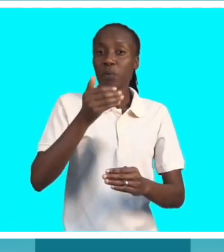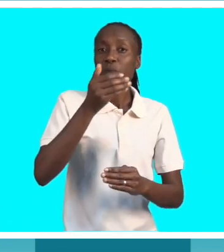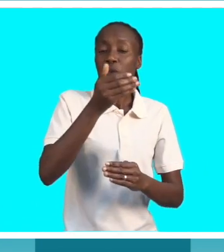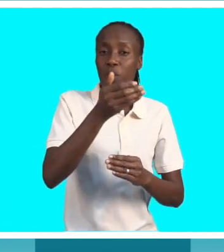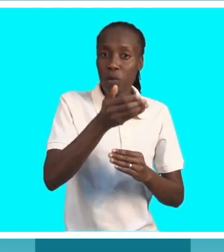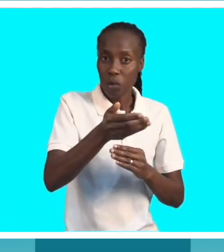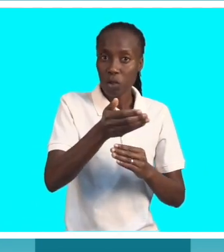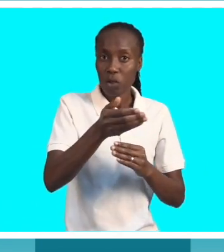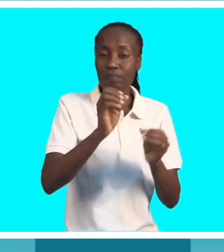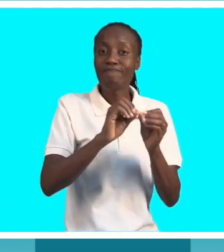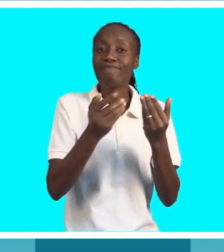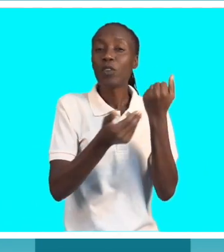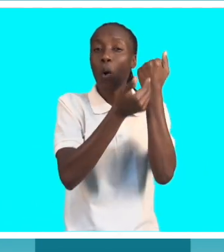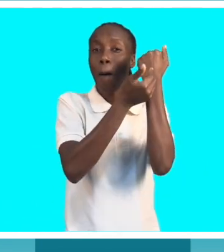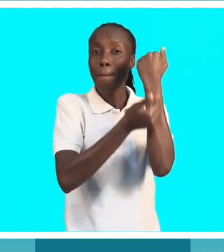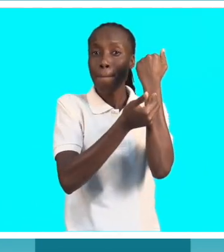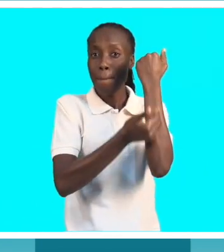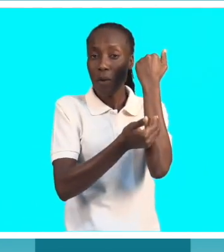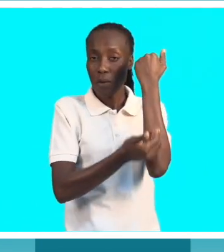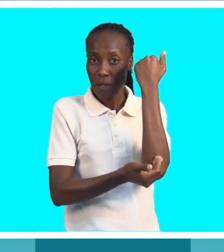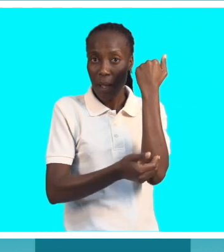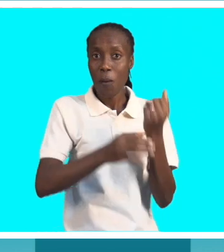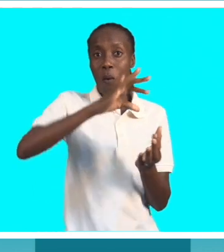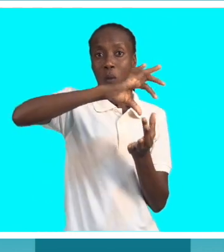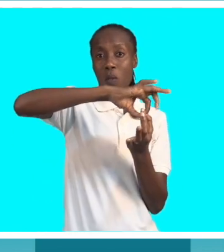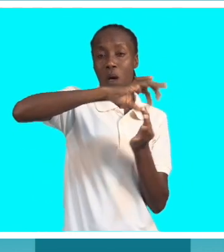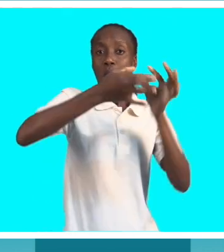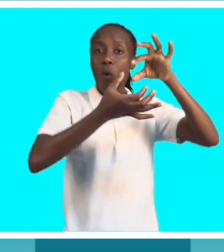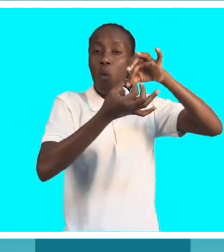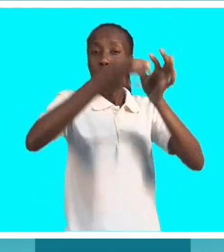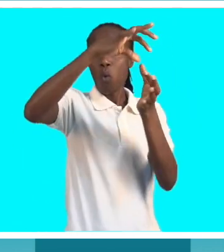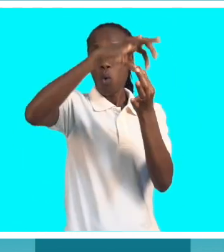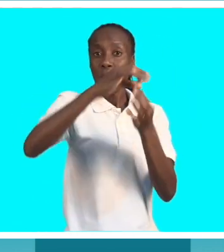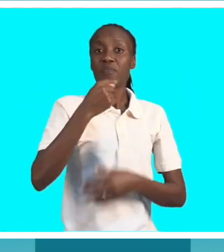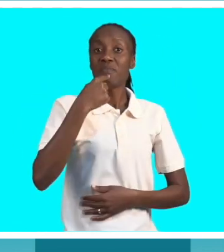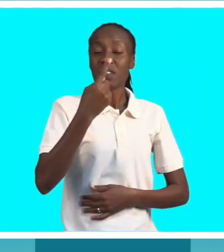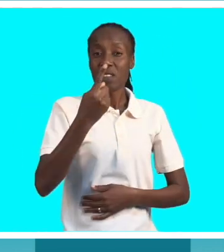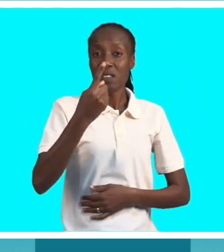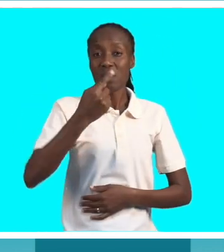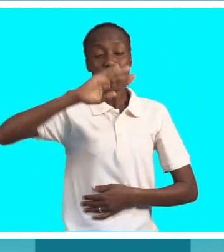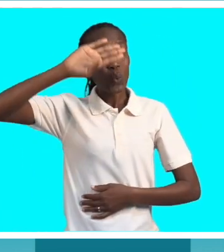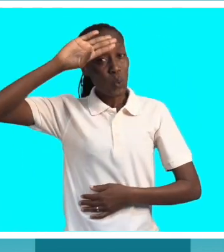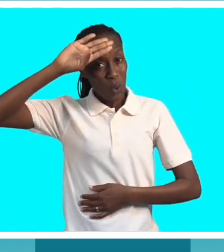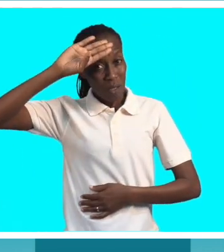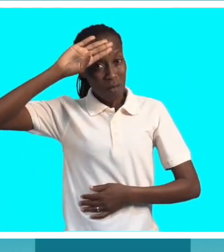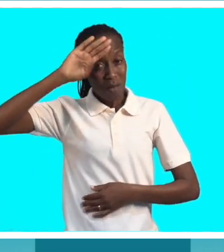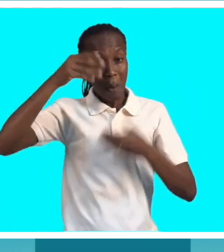operação. A coluna. Dizer que a doença que eu tenho era